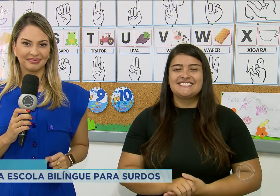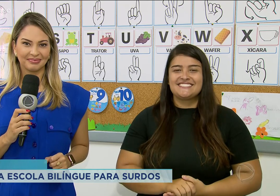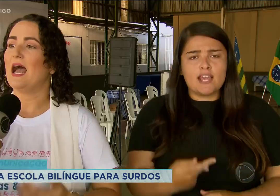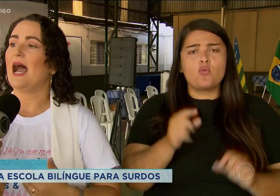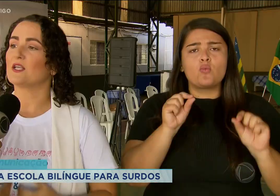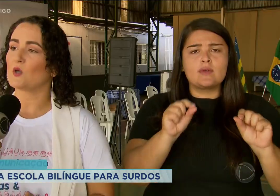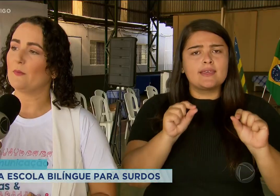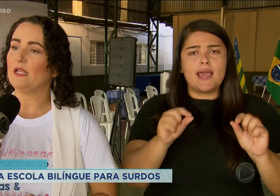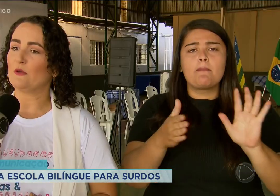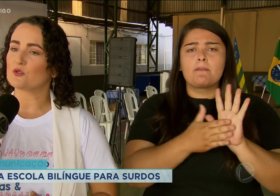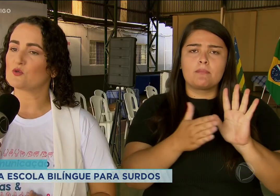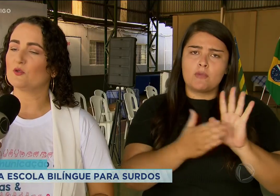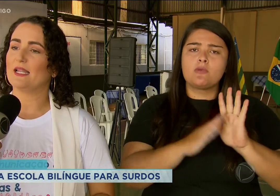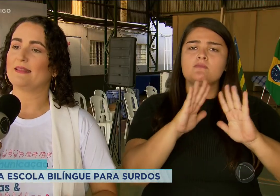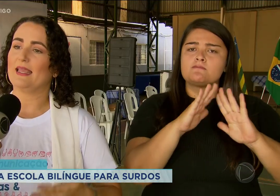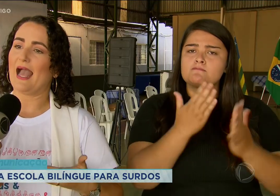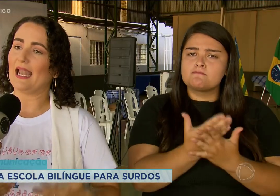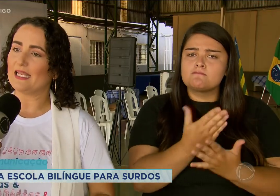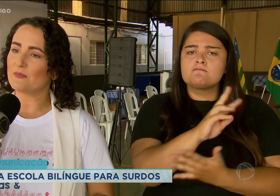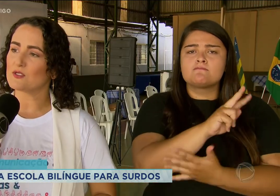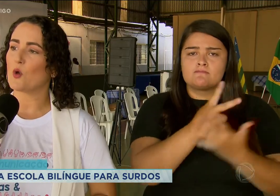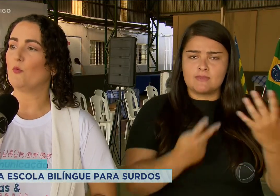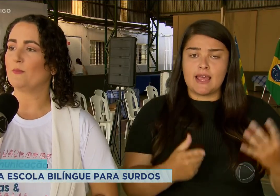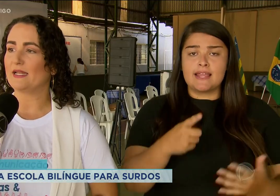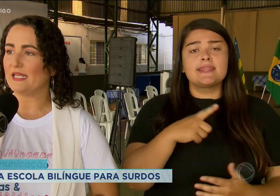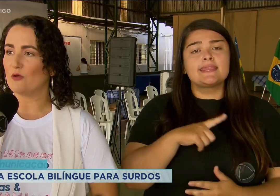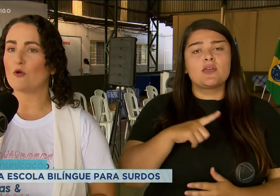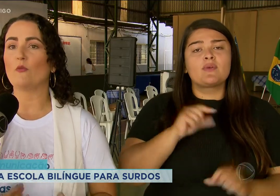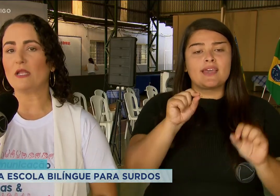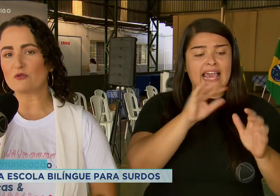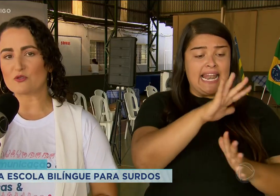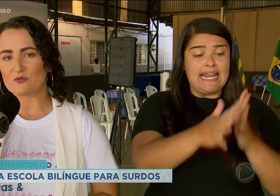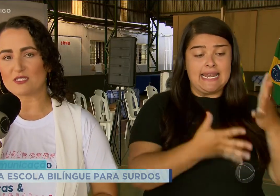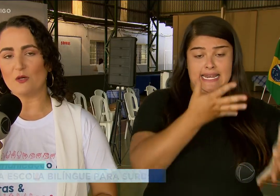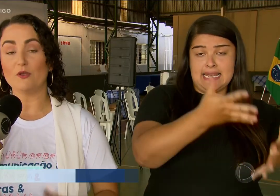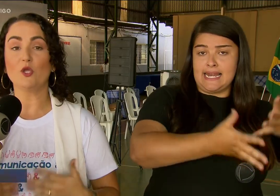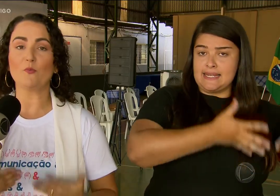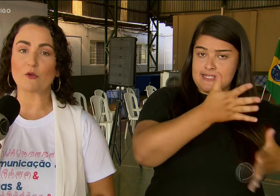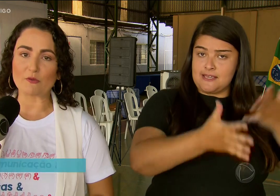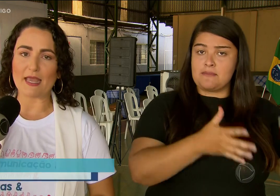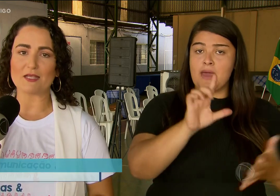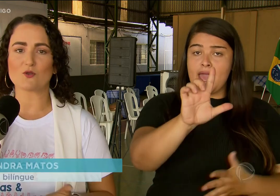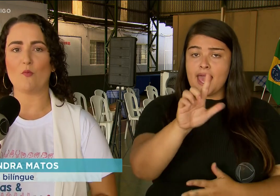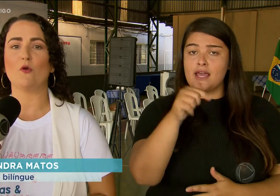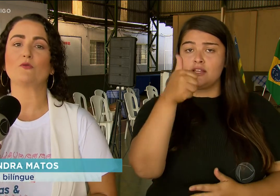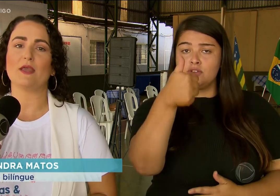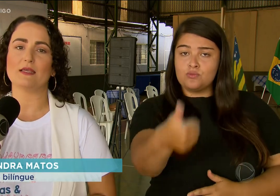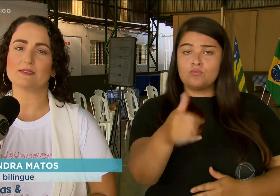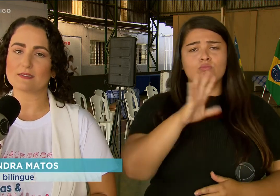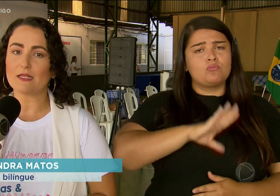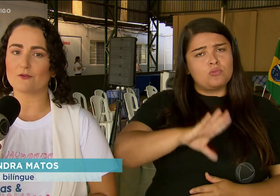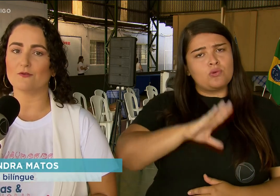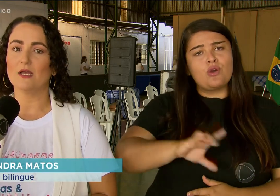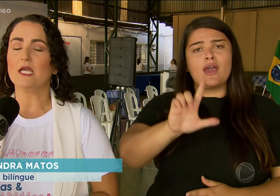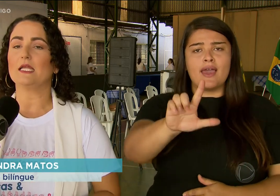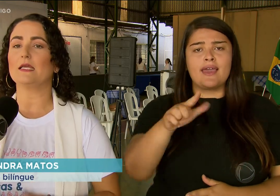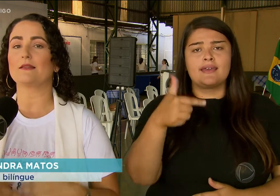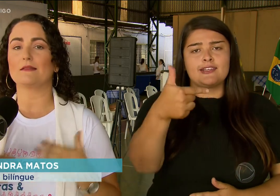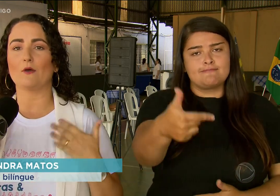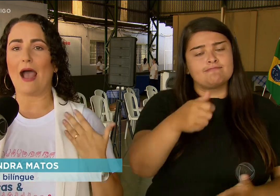A escola bilíngue de surdos tem a Libras como primeira língua, como língua de instrução, e o português como português escrito. E a